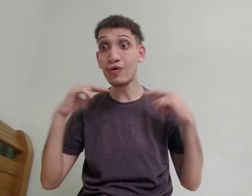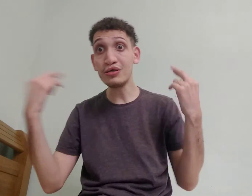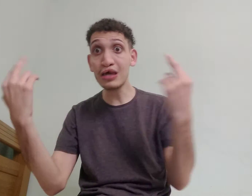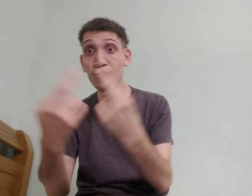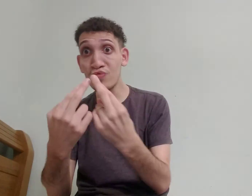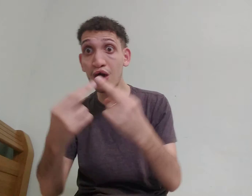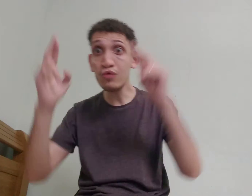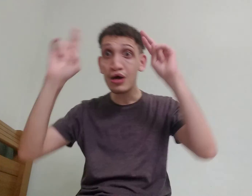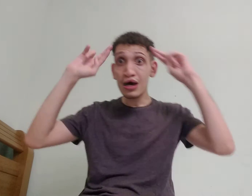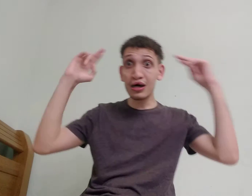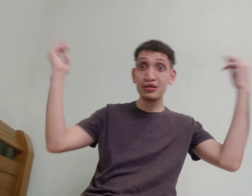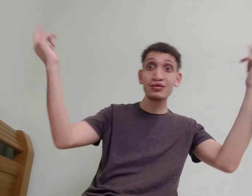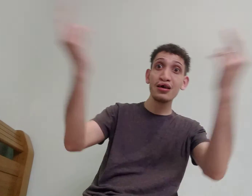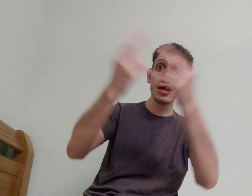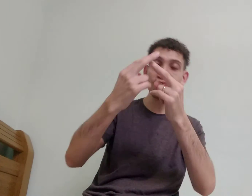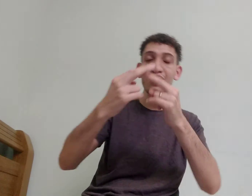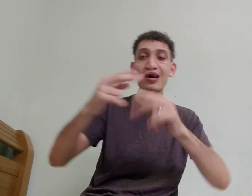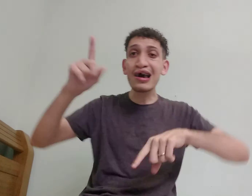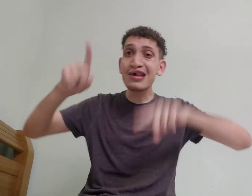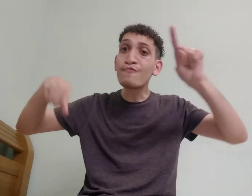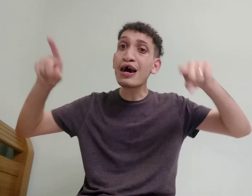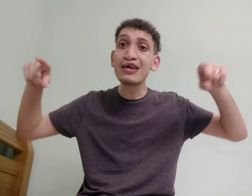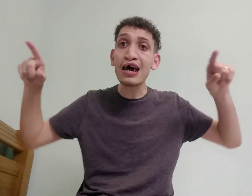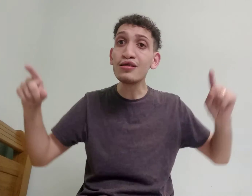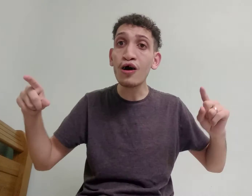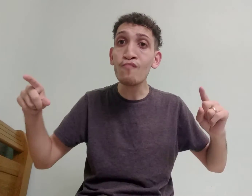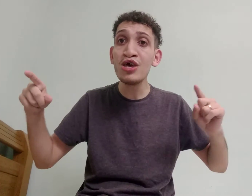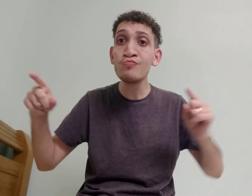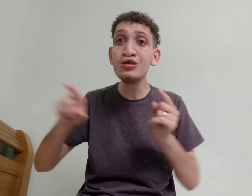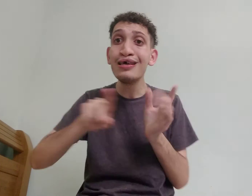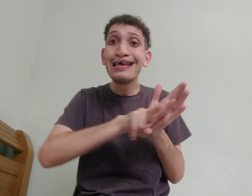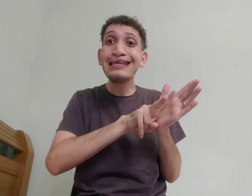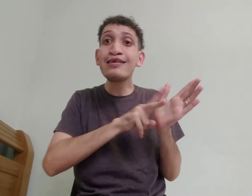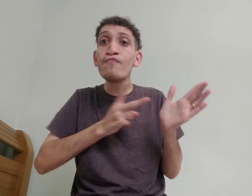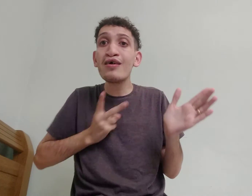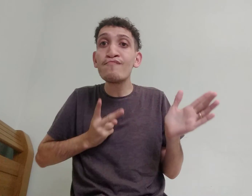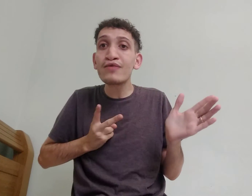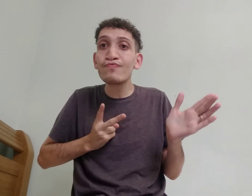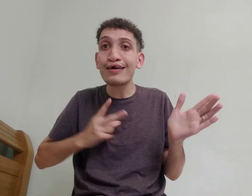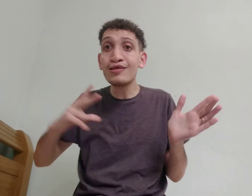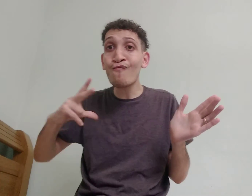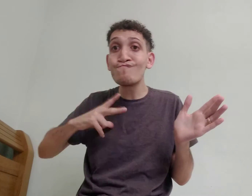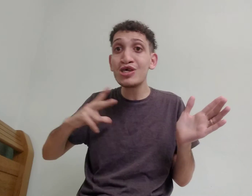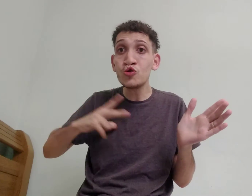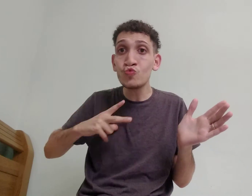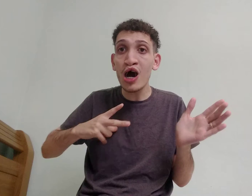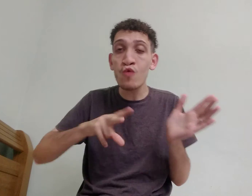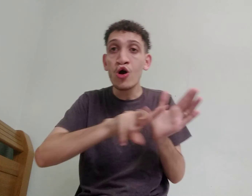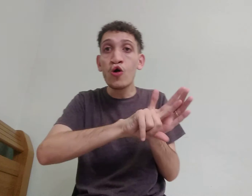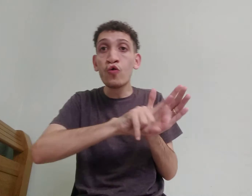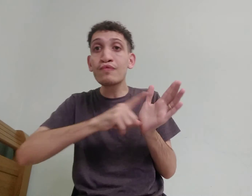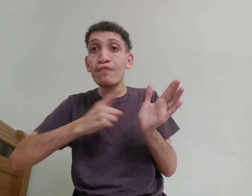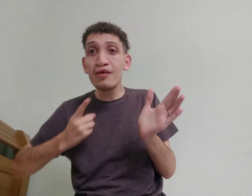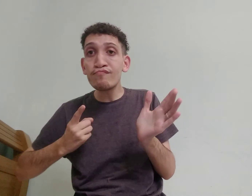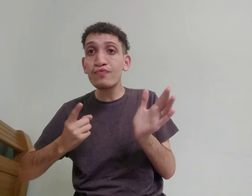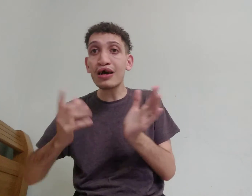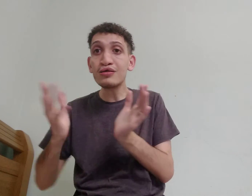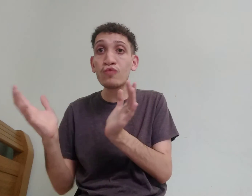reunião, assim é reino, aí a variação mesmo de interpretação pessoal, ou interpretação de um